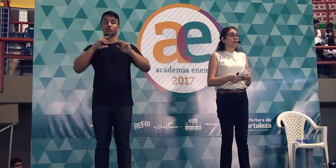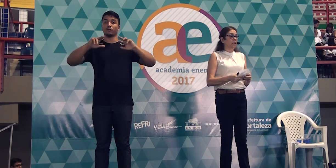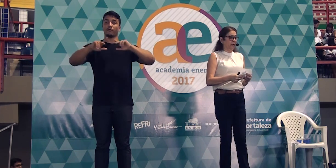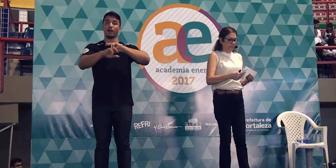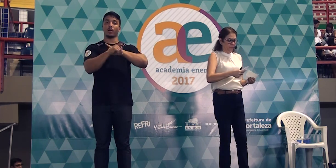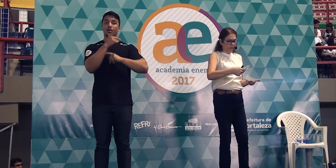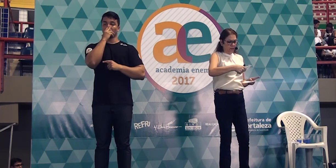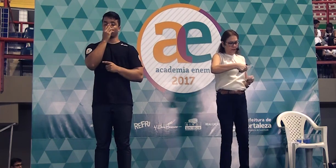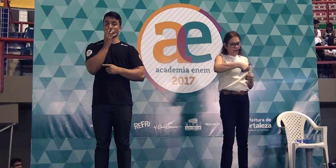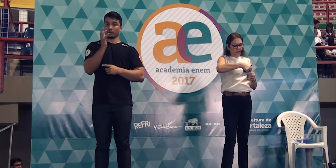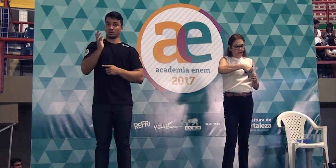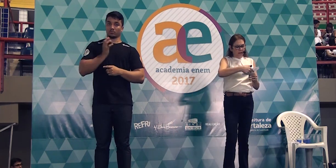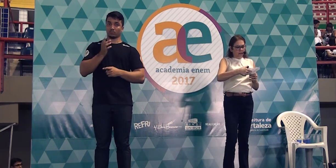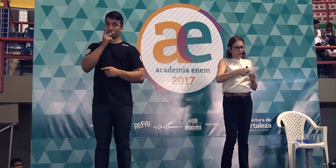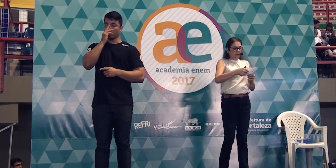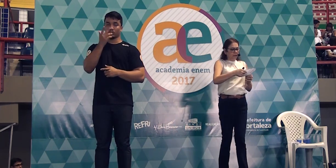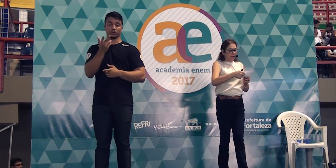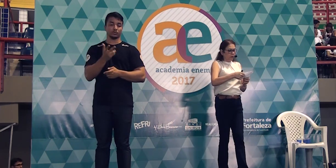linguagem rica.